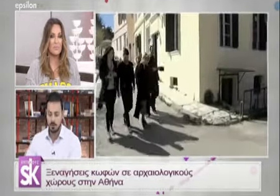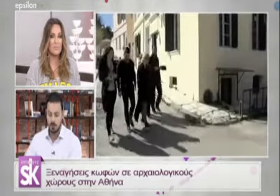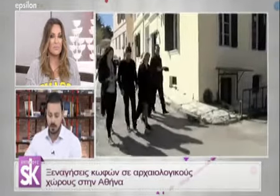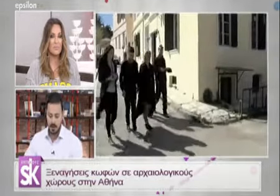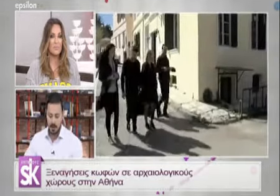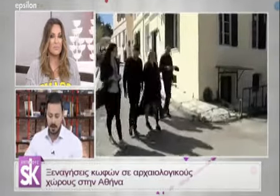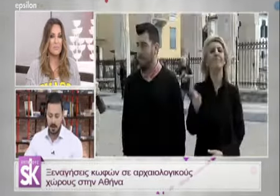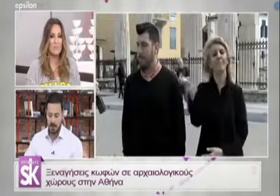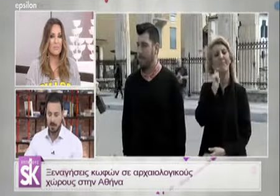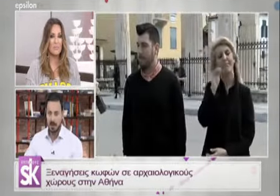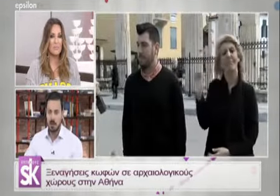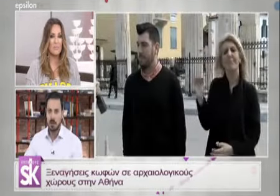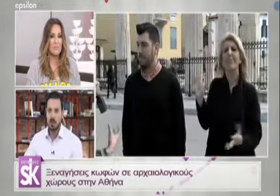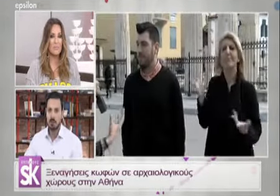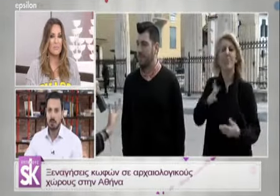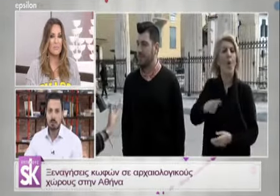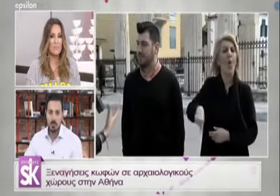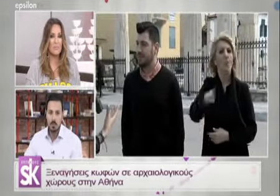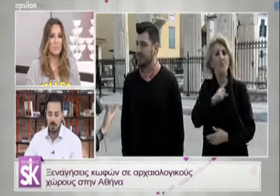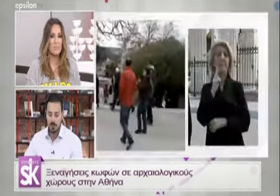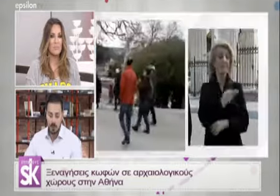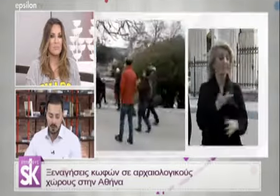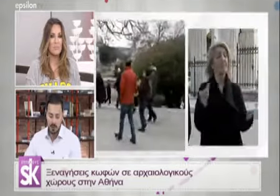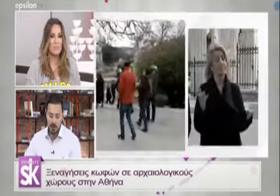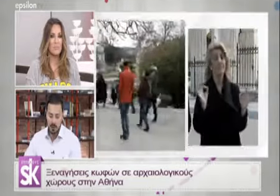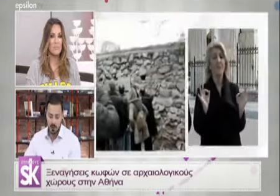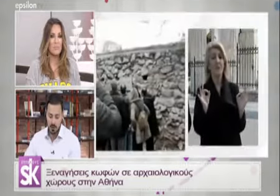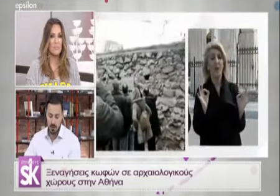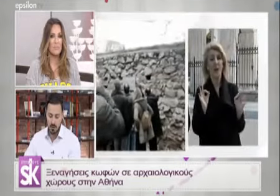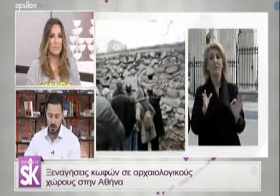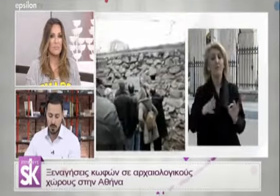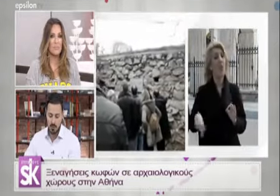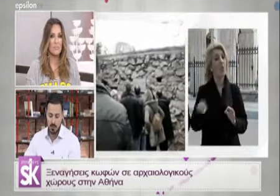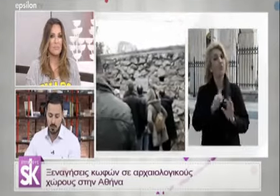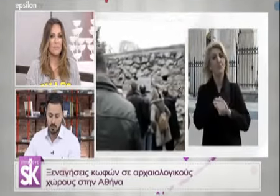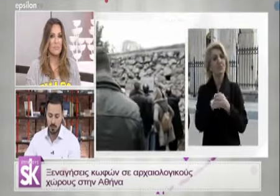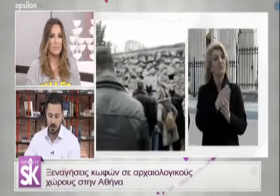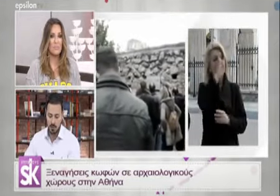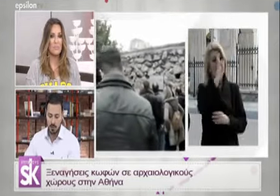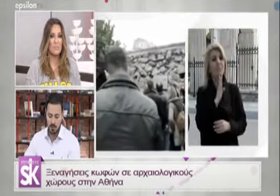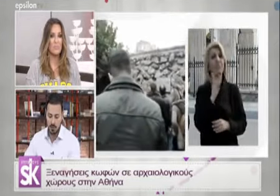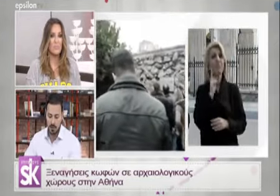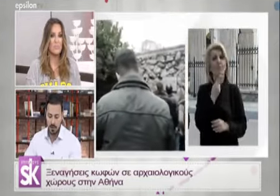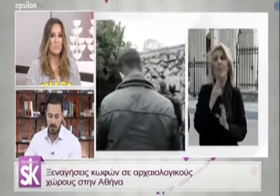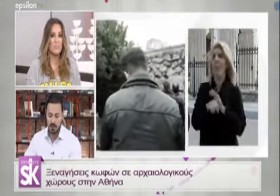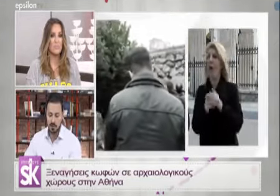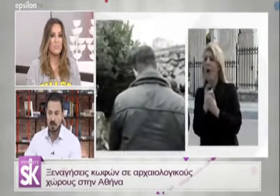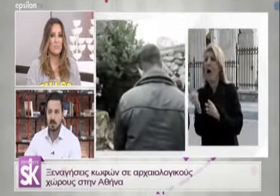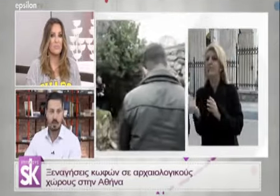θέμα. Νομίζω ότι είναι πολύ αξιόλογη η πρωτοβουλία του κ. Στάθη και της εταιρείας της